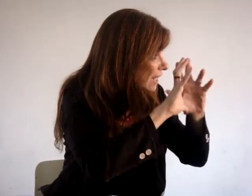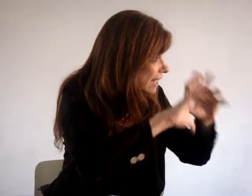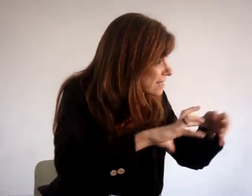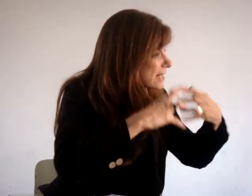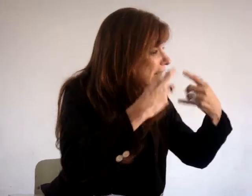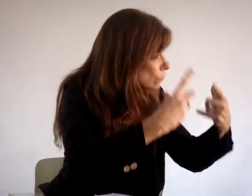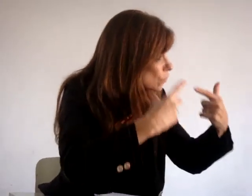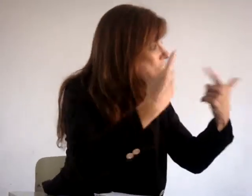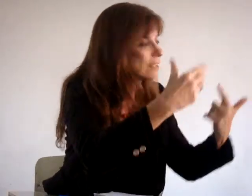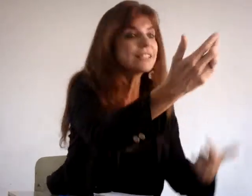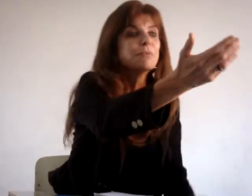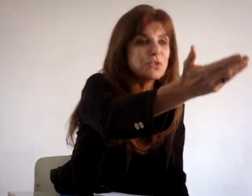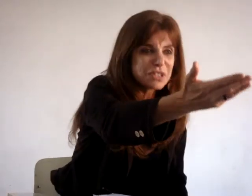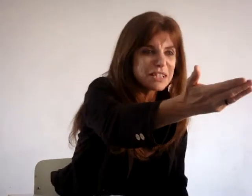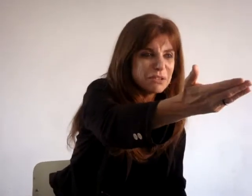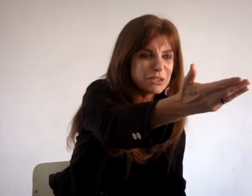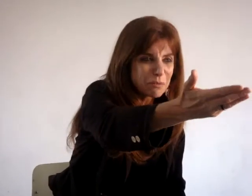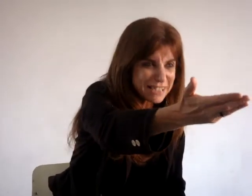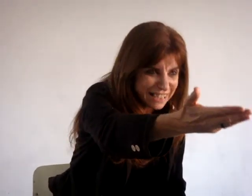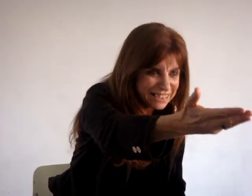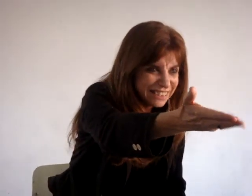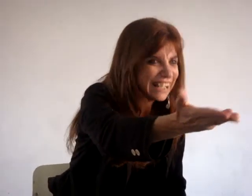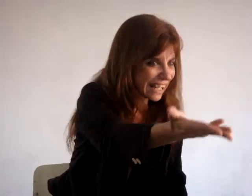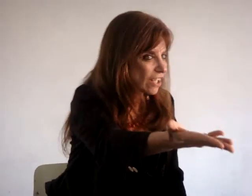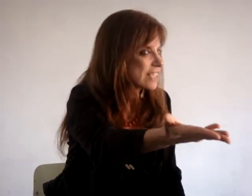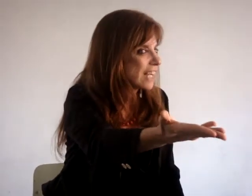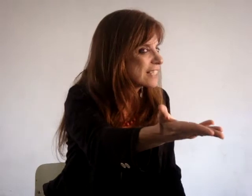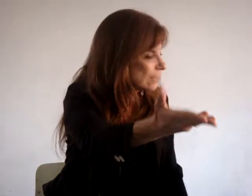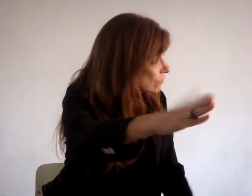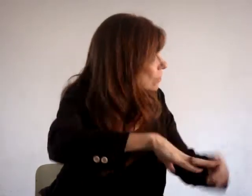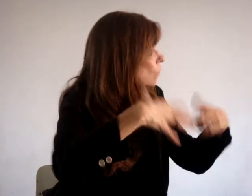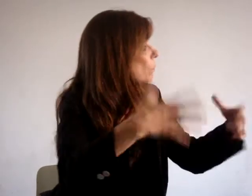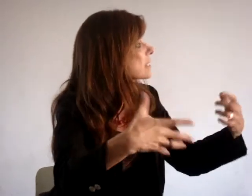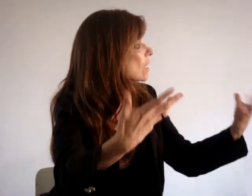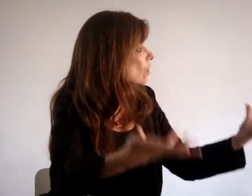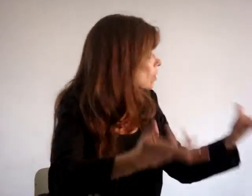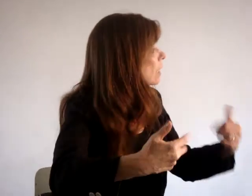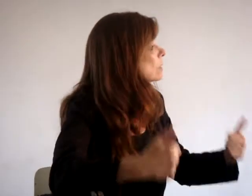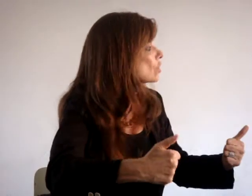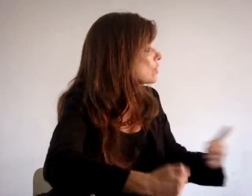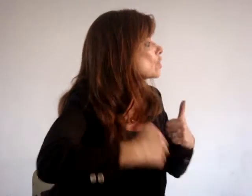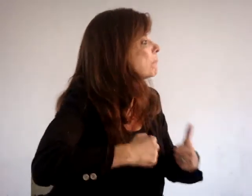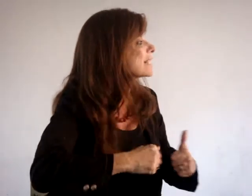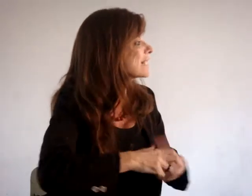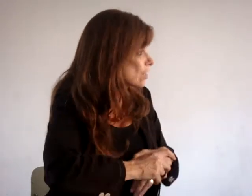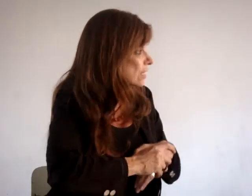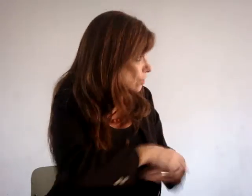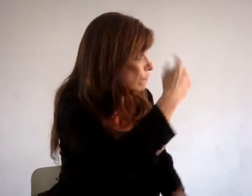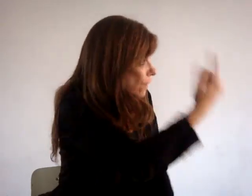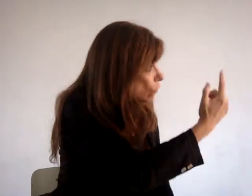é... Estamos entorpecendo a nossa razão com essa lógica que a gente... A gente passa a acreditar. A gente vê